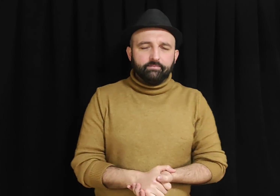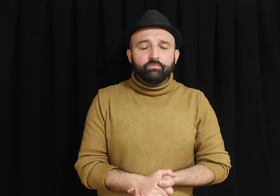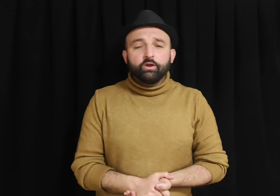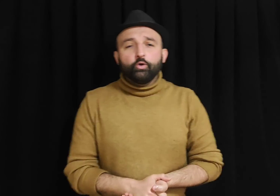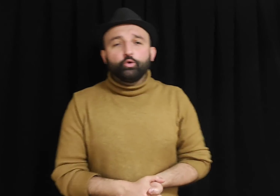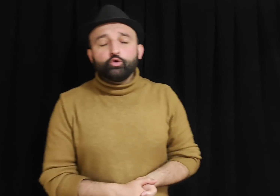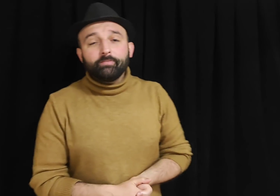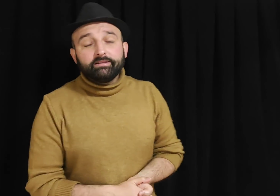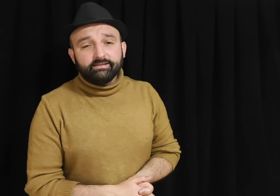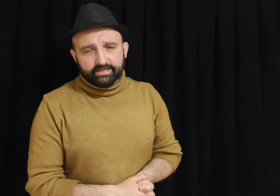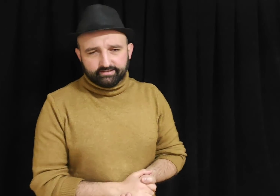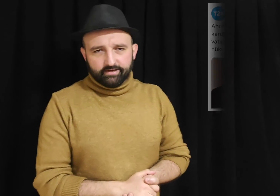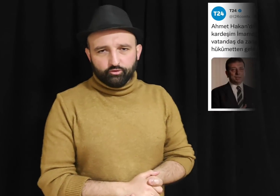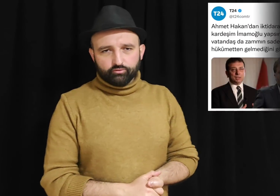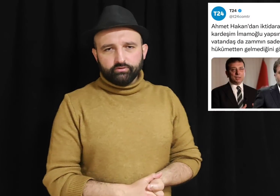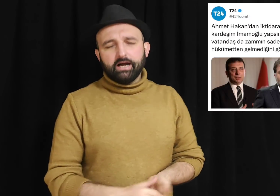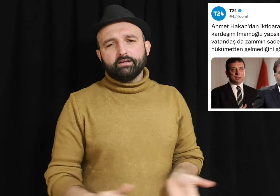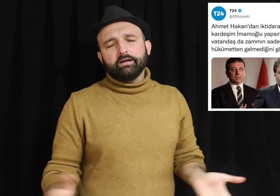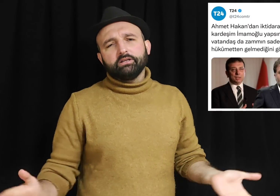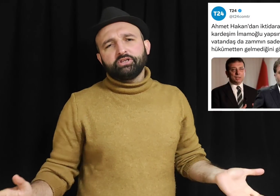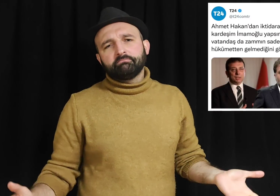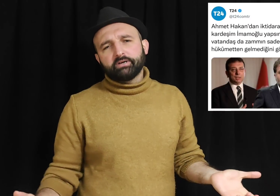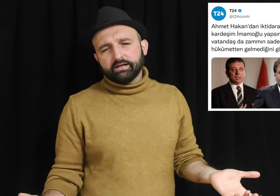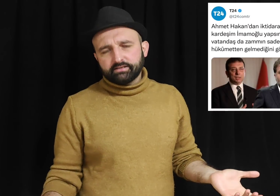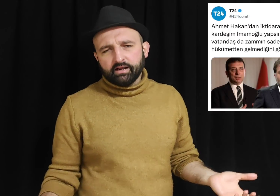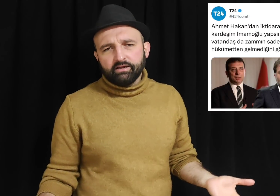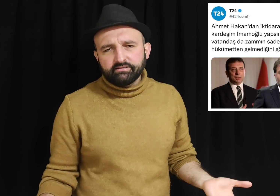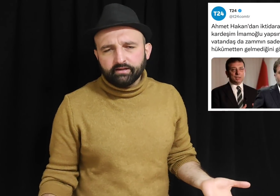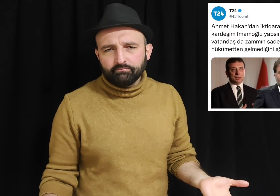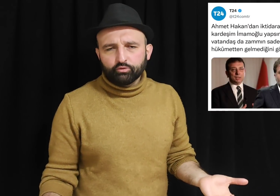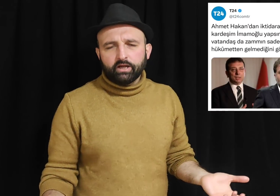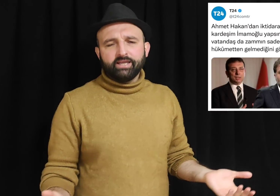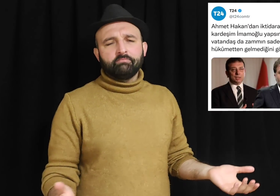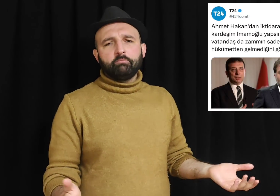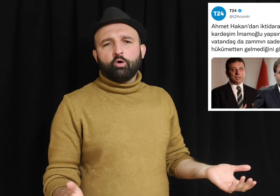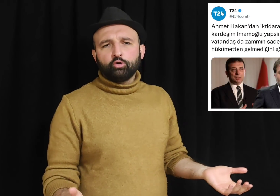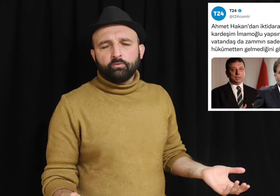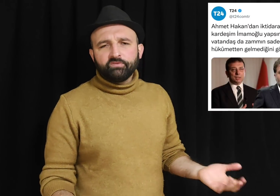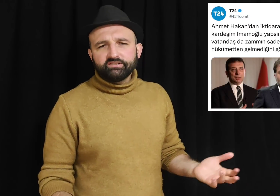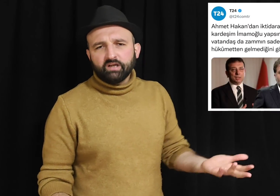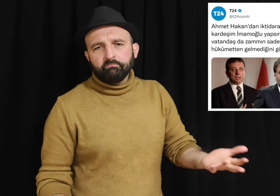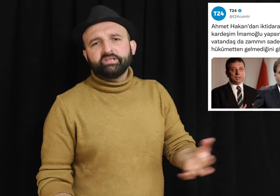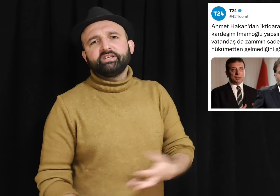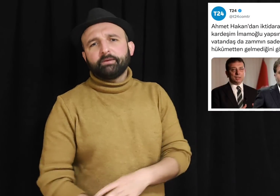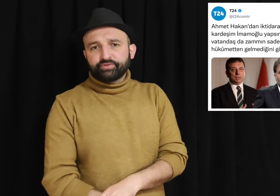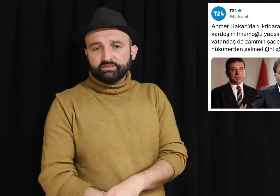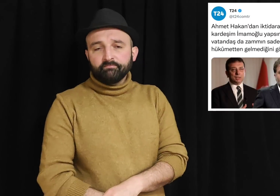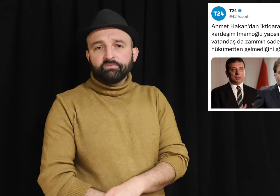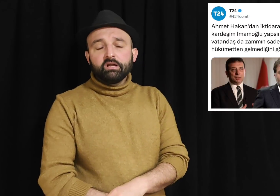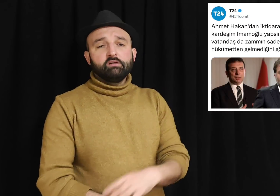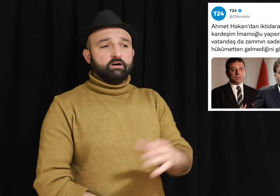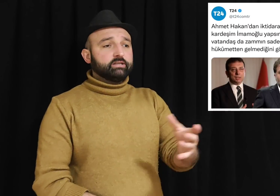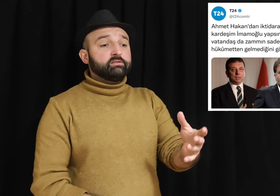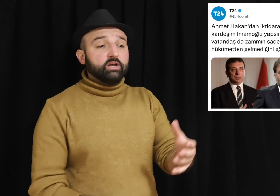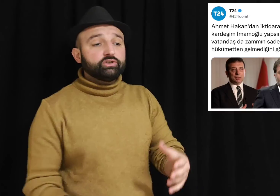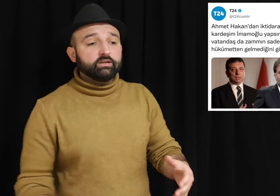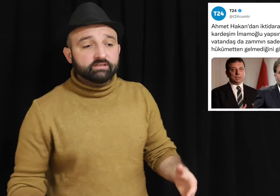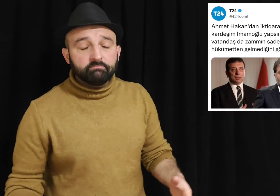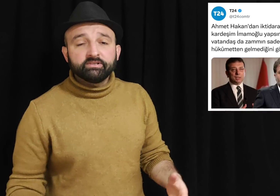hükümete sesleniyor. Ya kardeşim bıraksana İstanbul'da İmamoğlu zammını yapsın. Vatandaş da zammın